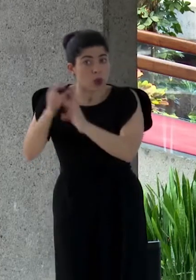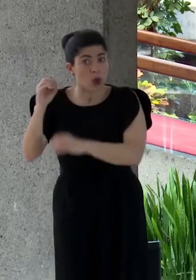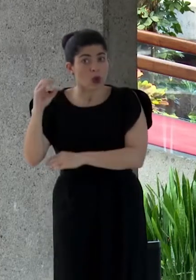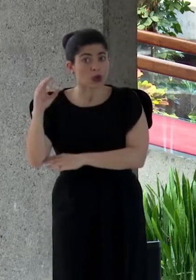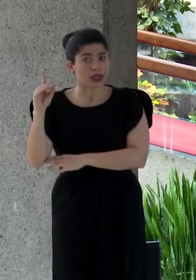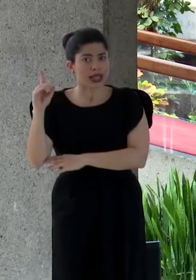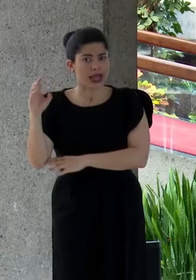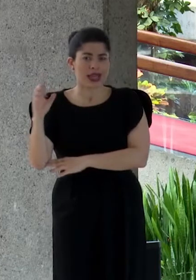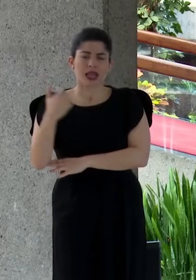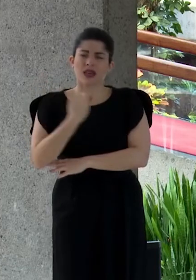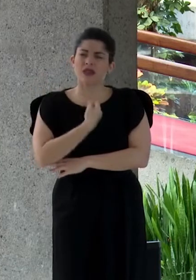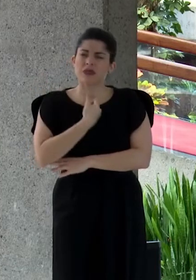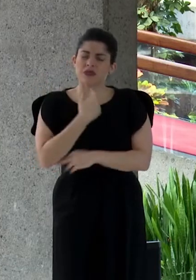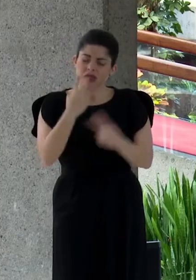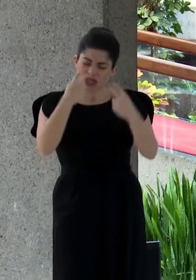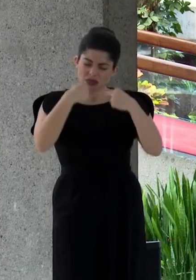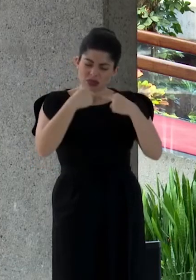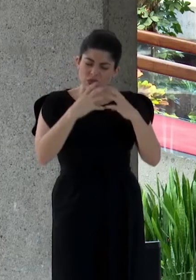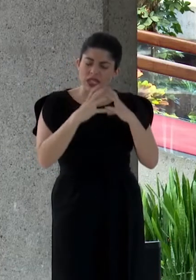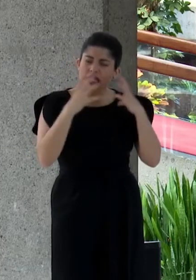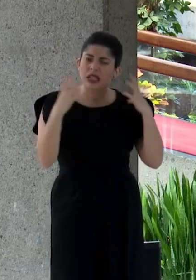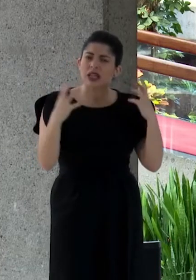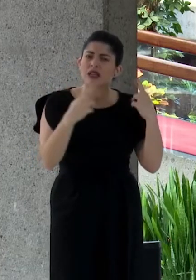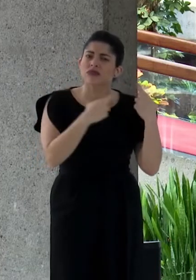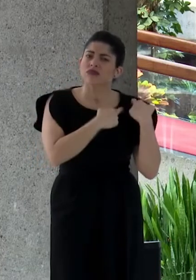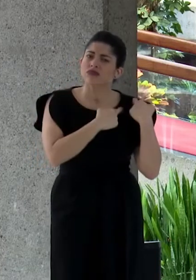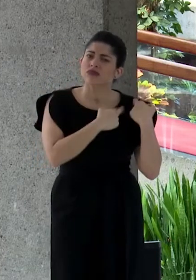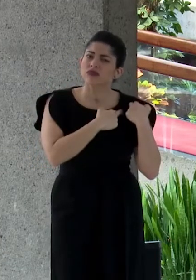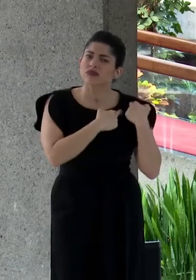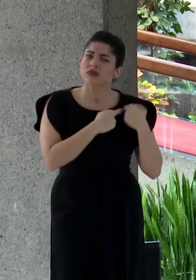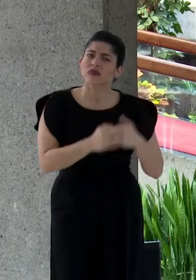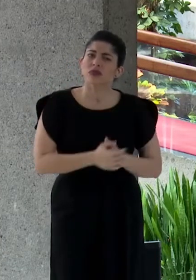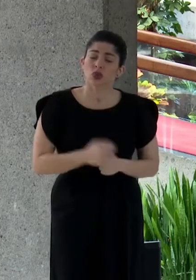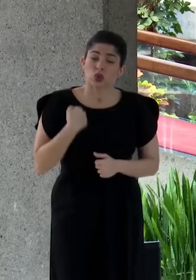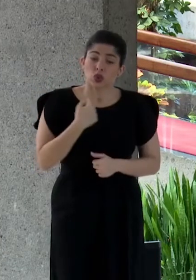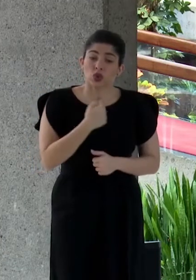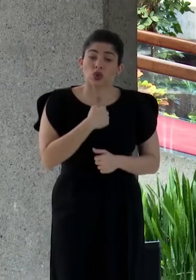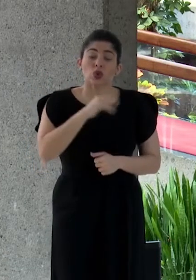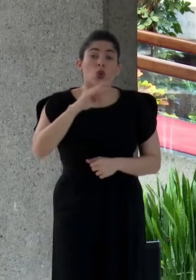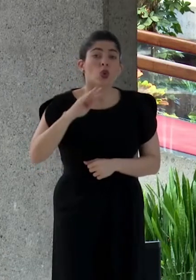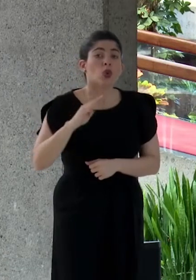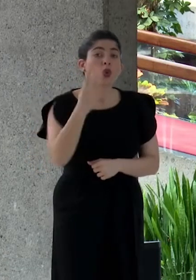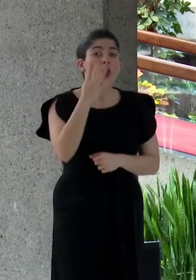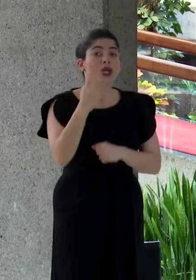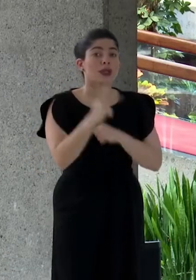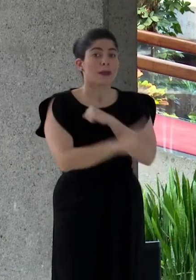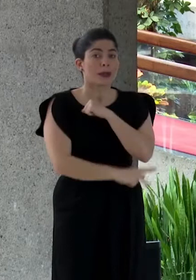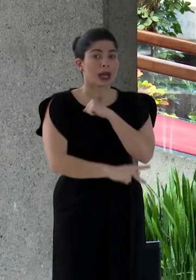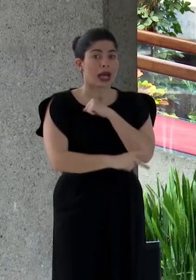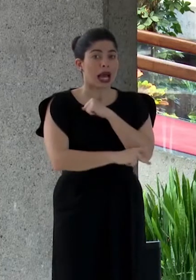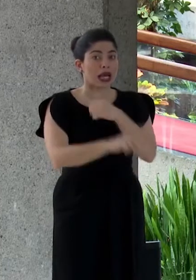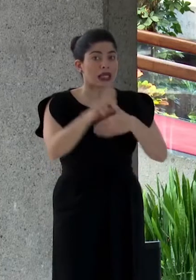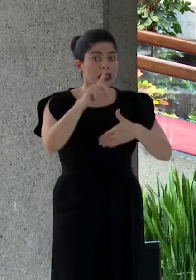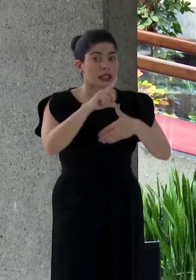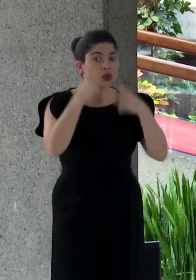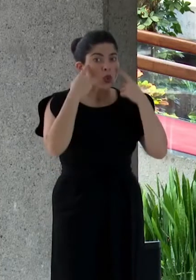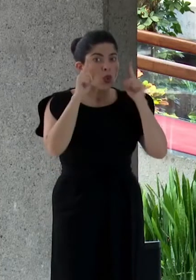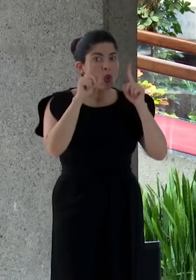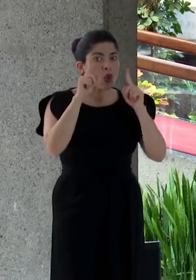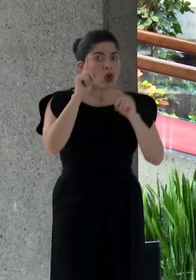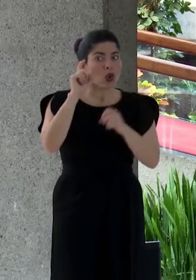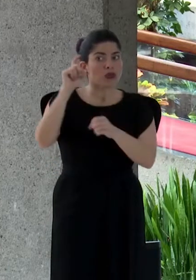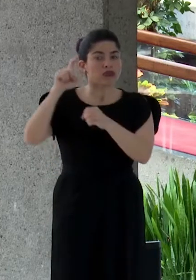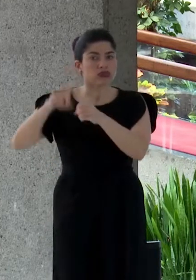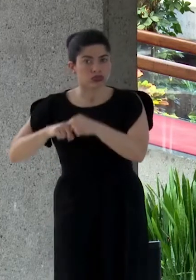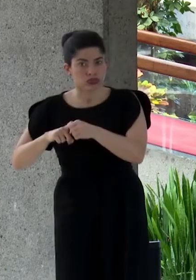gran sentido de responsabilidad. Somos el cuarto país en América Latina en llegar a sus puertas